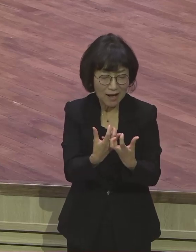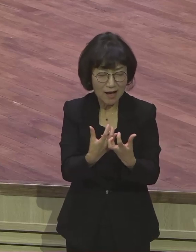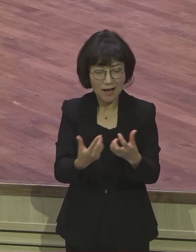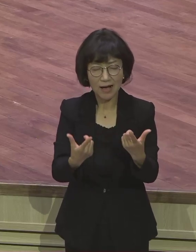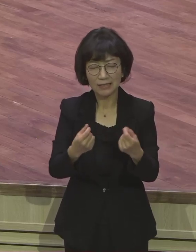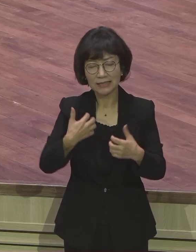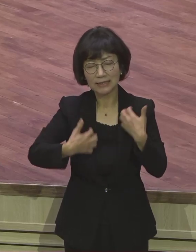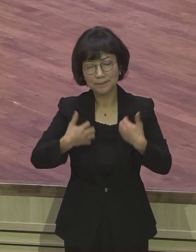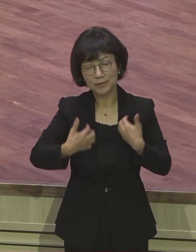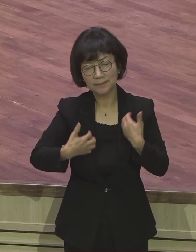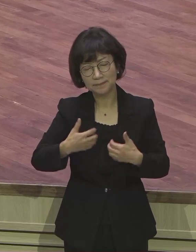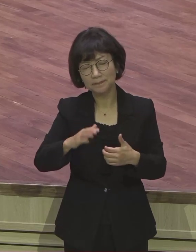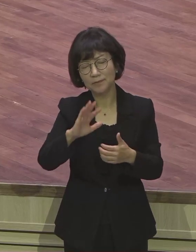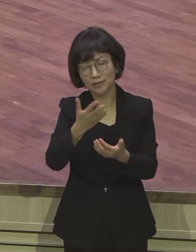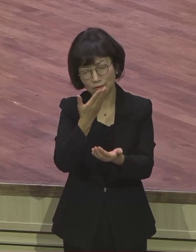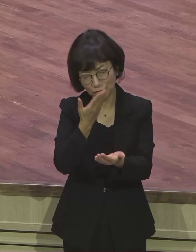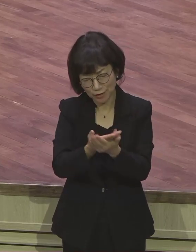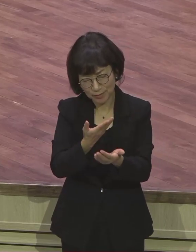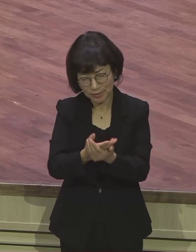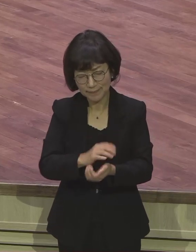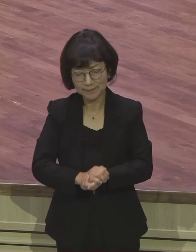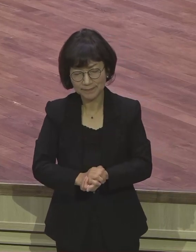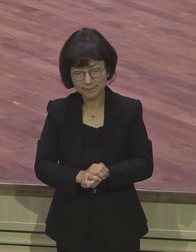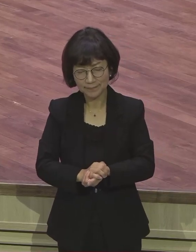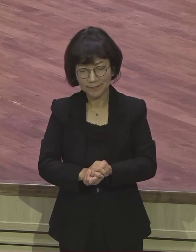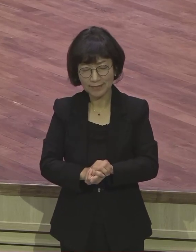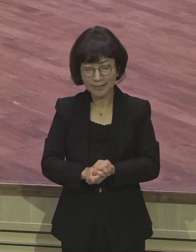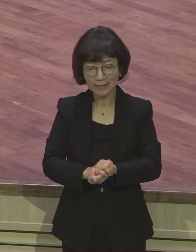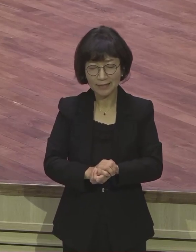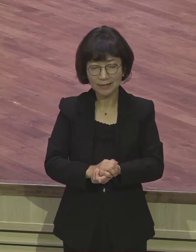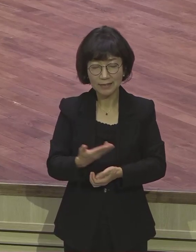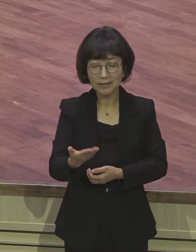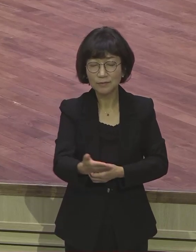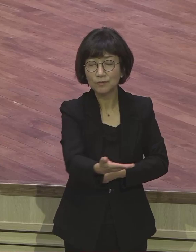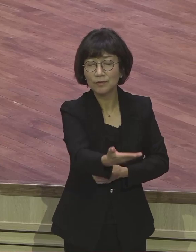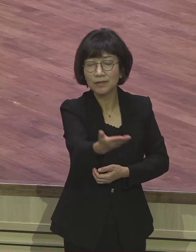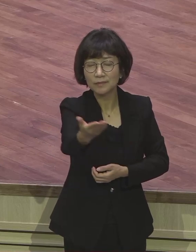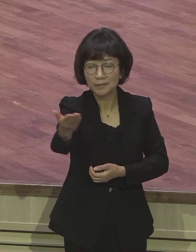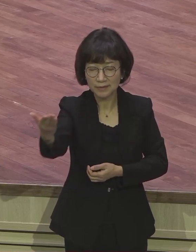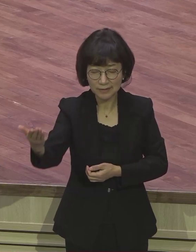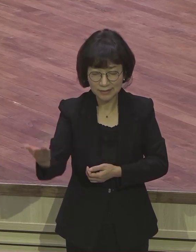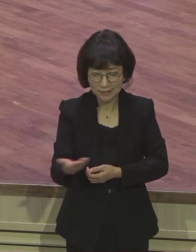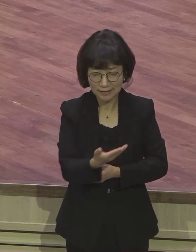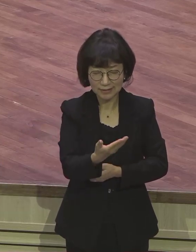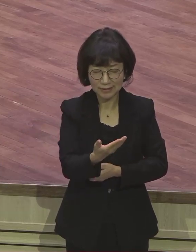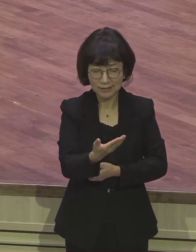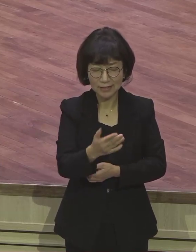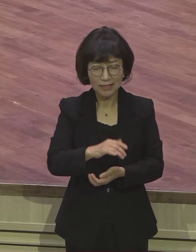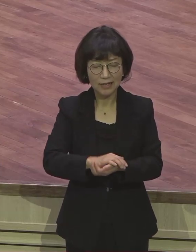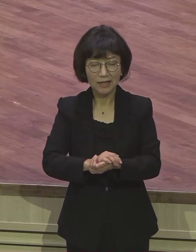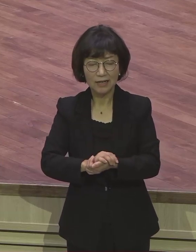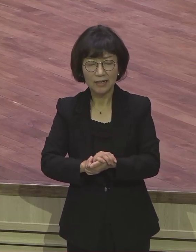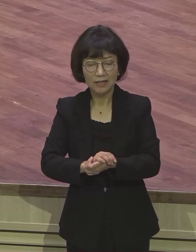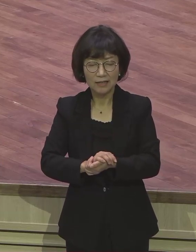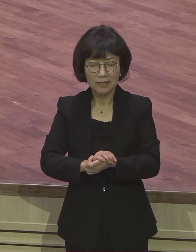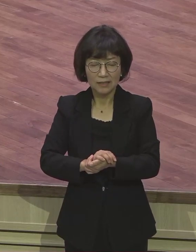주옵소서 그래서 모든 영계의 성도들이 모든 우리의 랩런트들부터 시작해서 영적